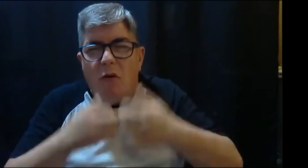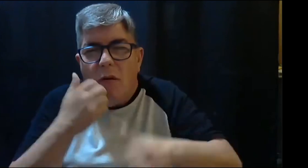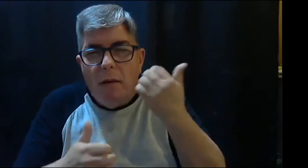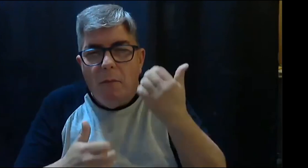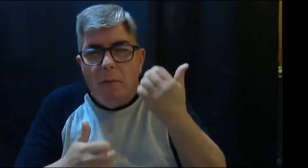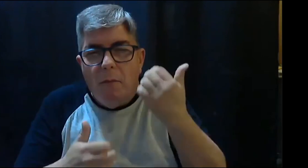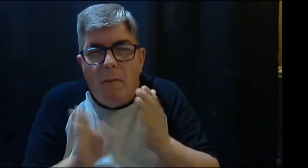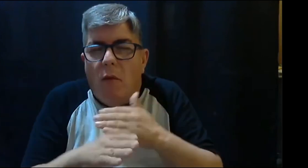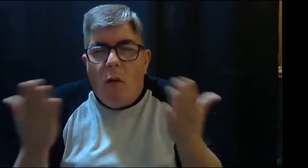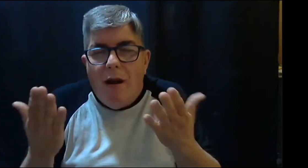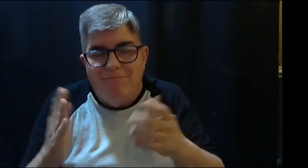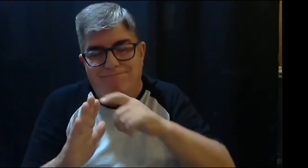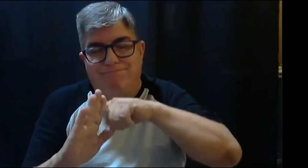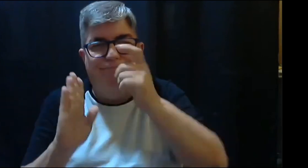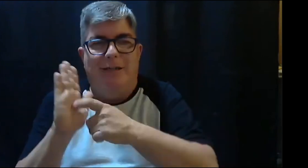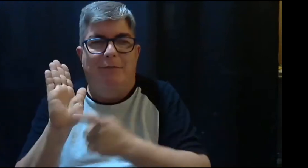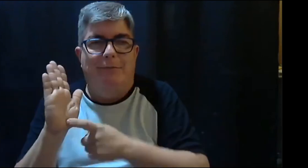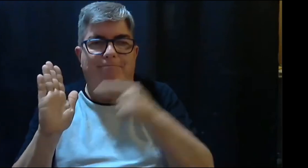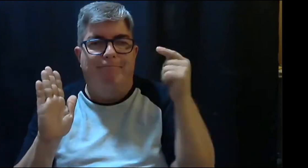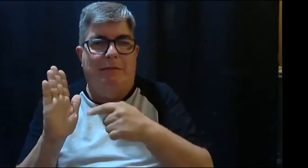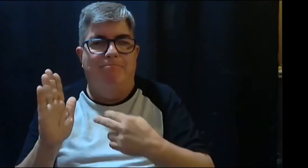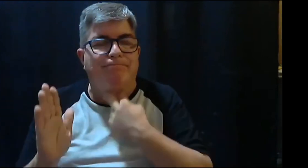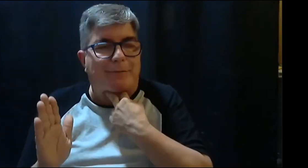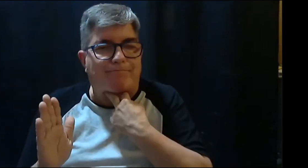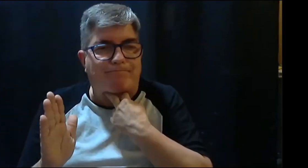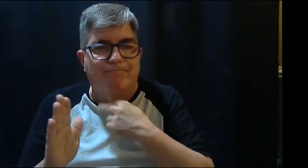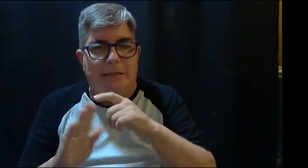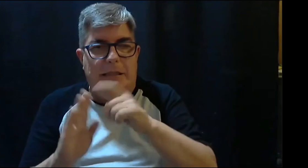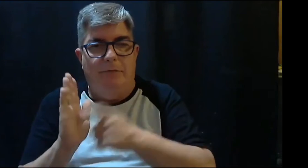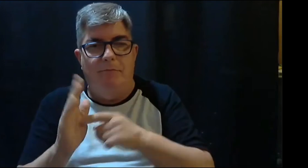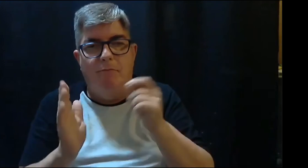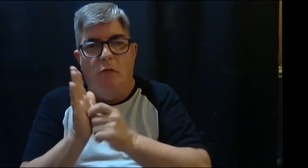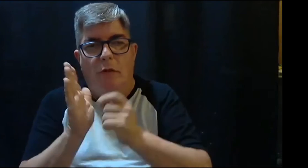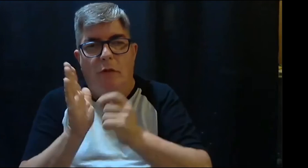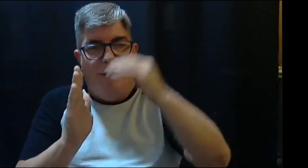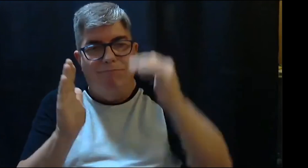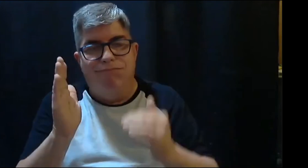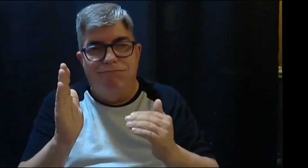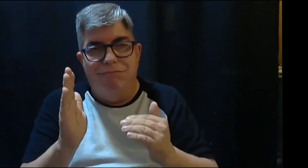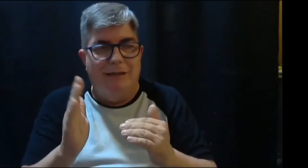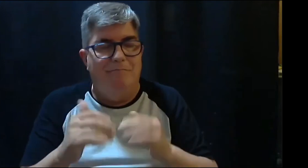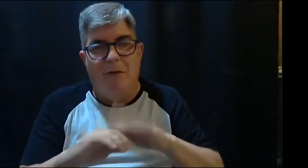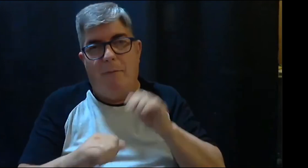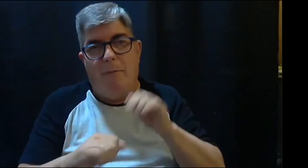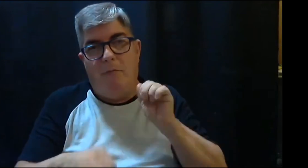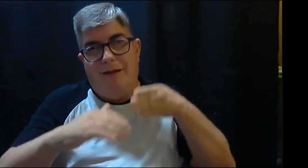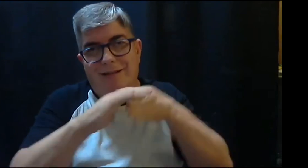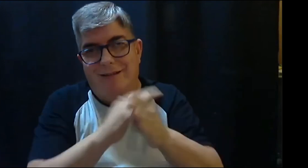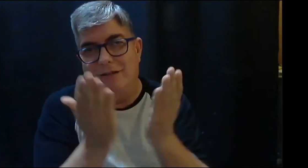hayan muchas más personas que puedan acceder a la información que sin importar la condición en este caso del IFES por ejemplo para las